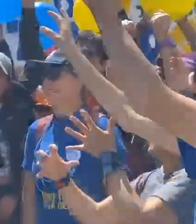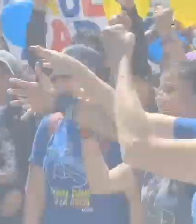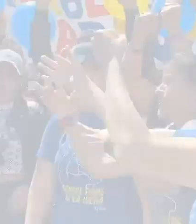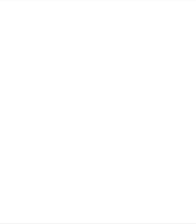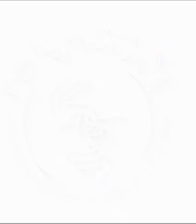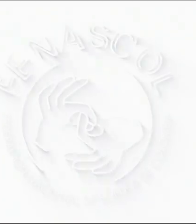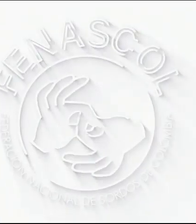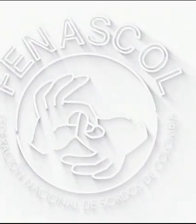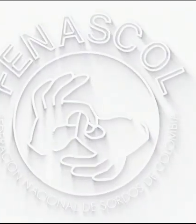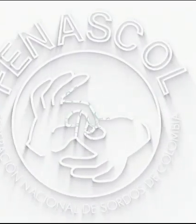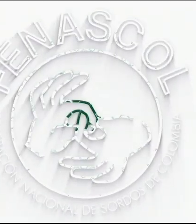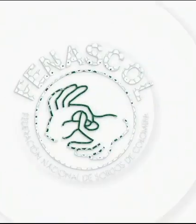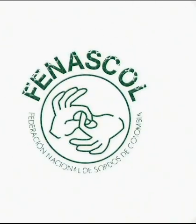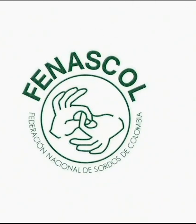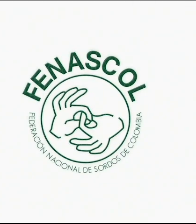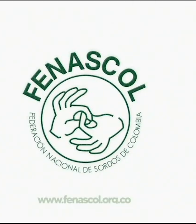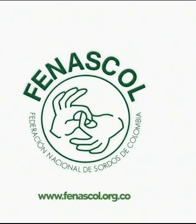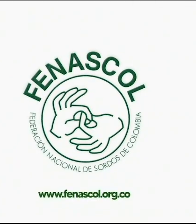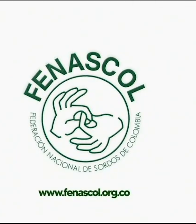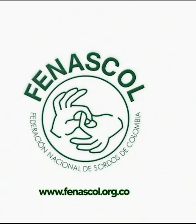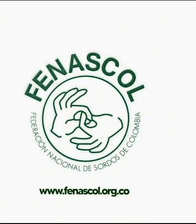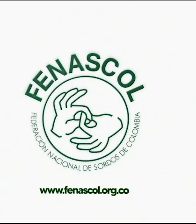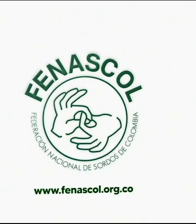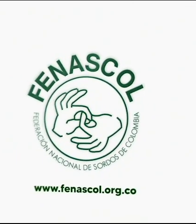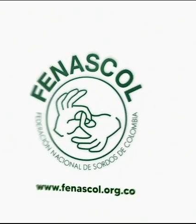Gracias por ver el video.